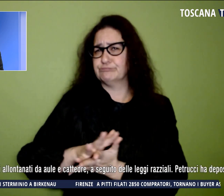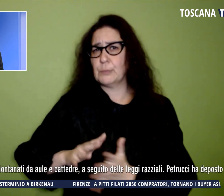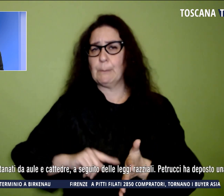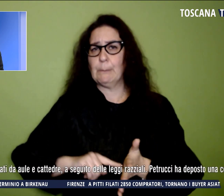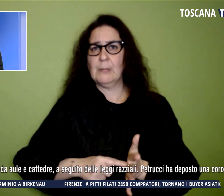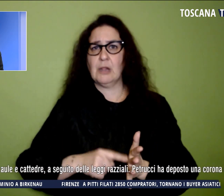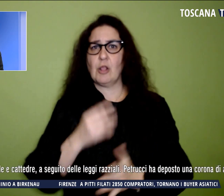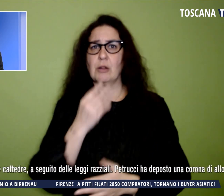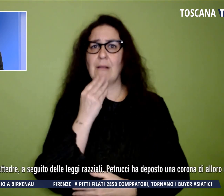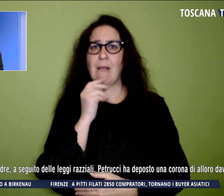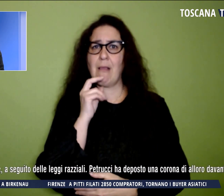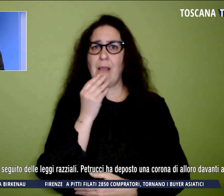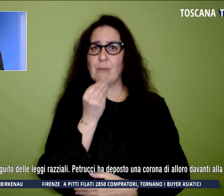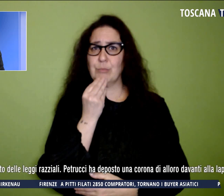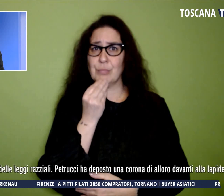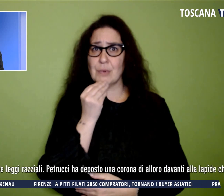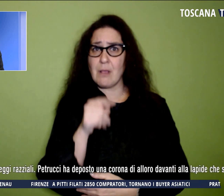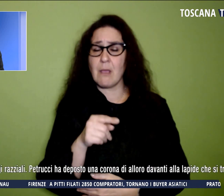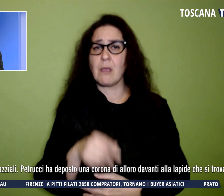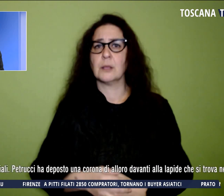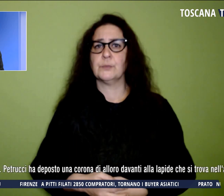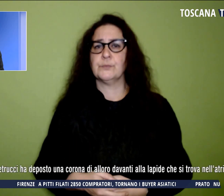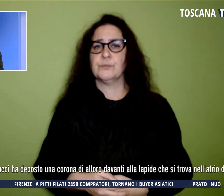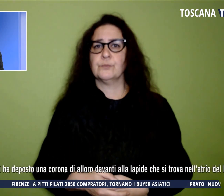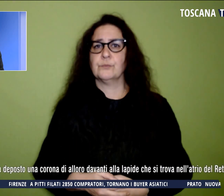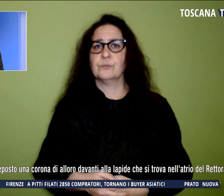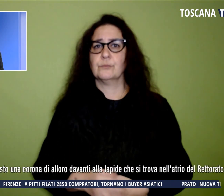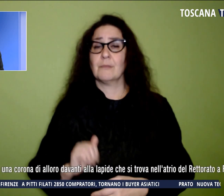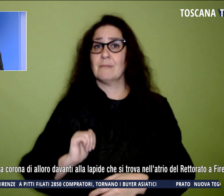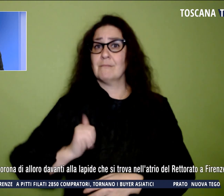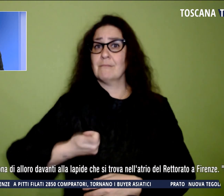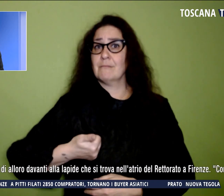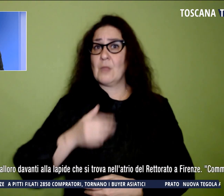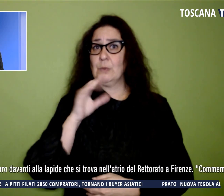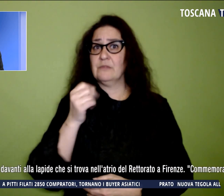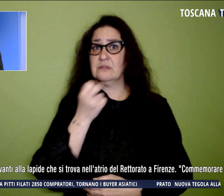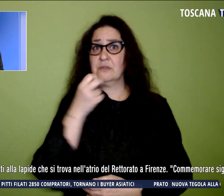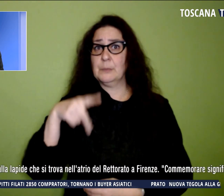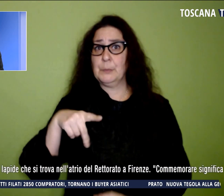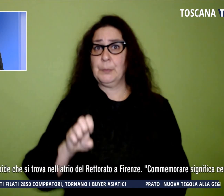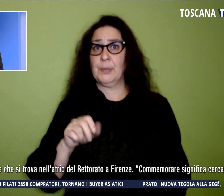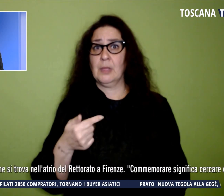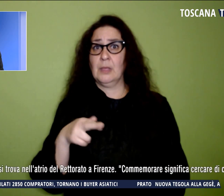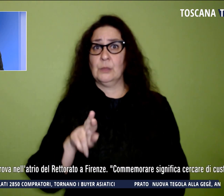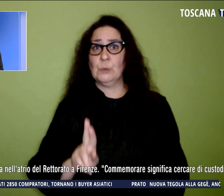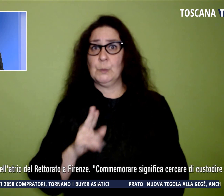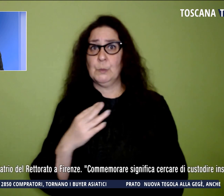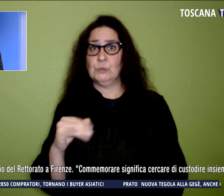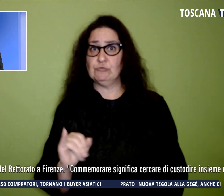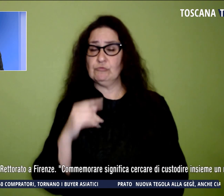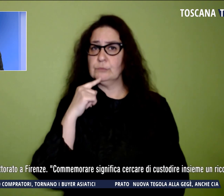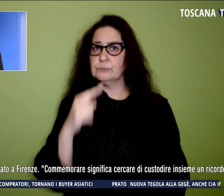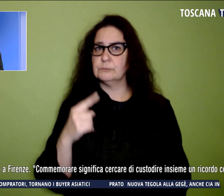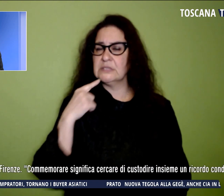la rettrice dell'Università di Firenze, Petrucci, ha ricordato gli universitari fiorentini